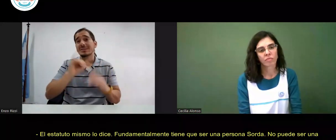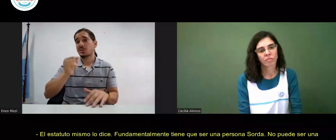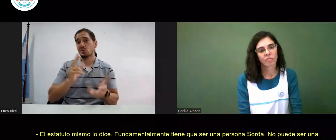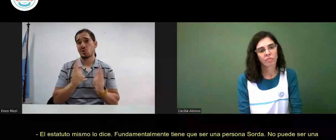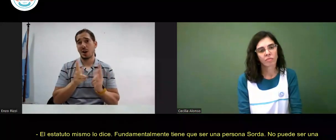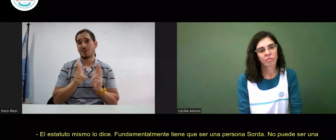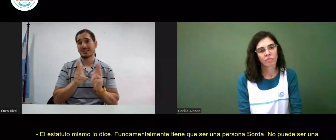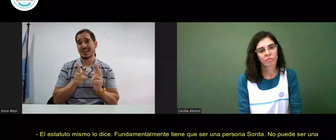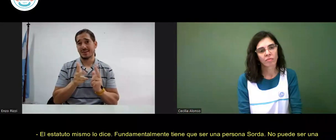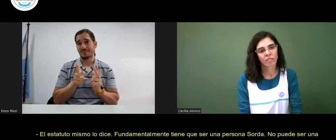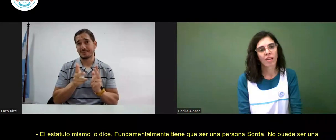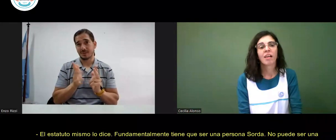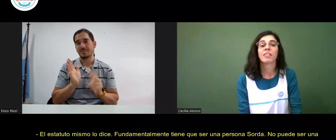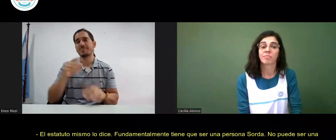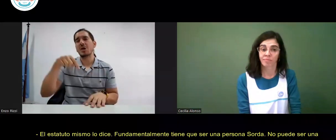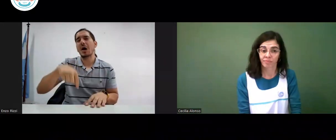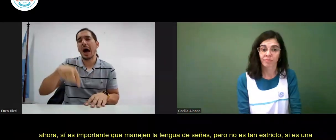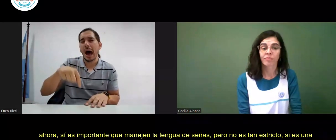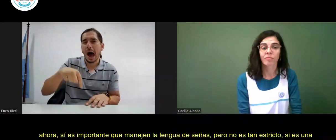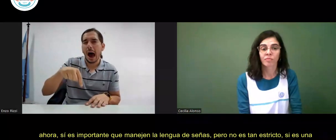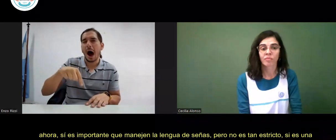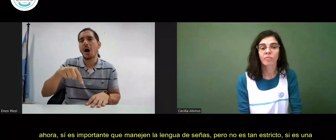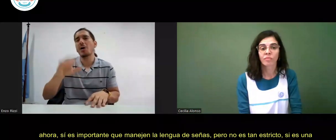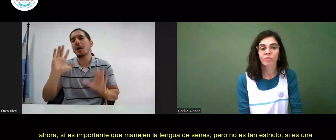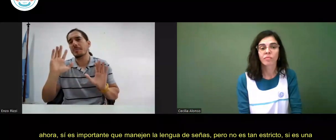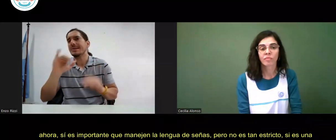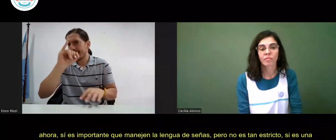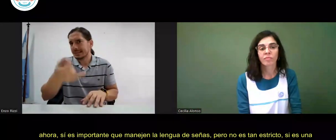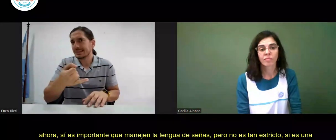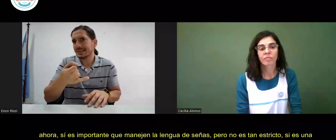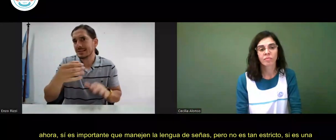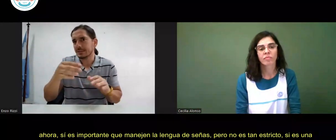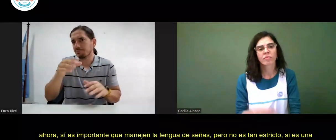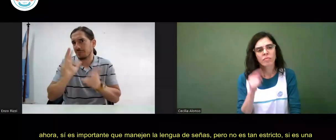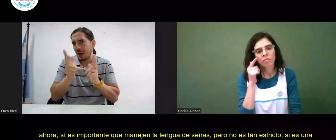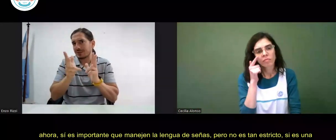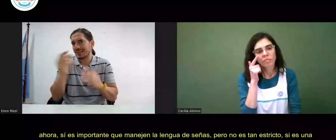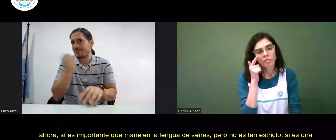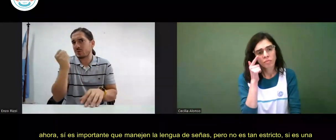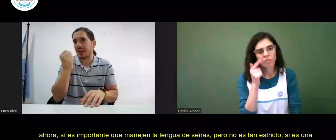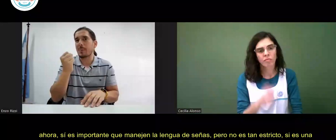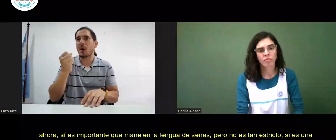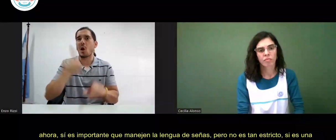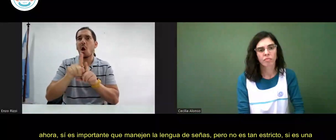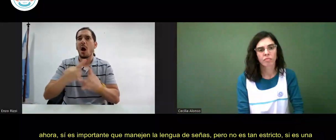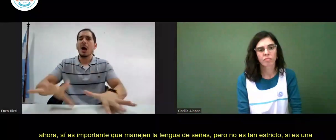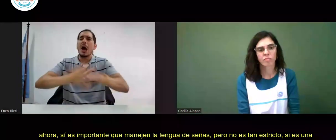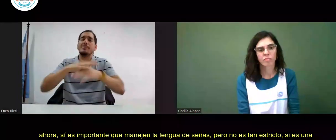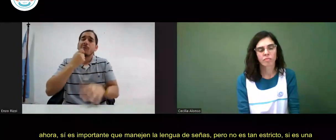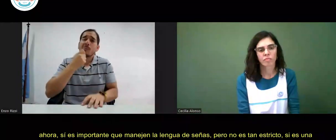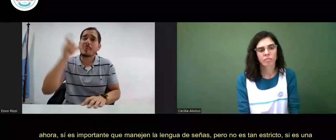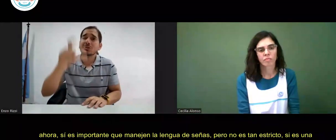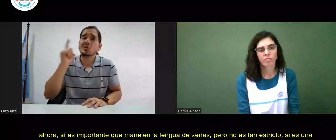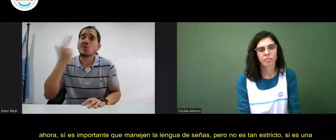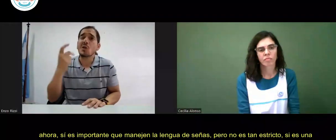que saber lengua de señas. Ahora sí es importante que manejen la lengua de señas, pero no es